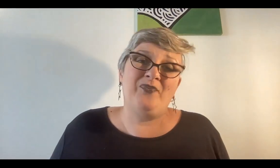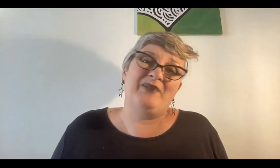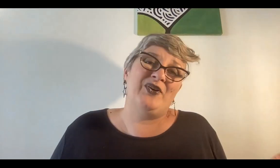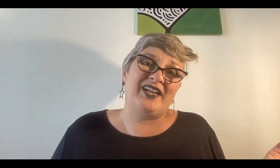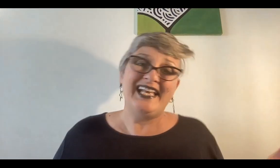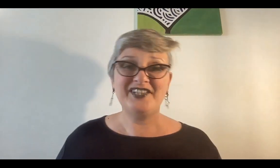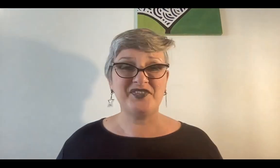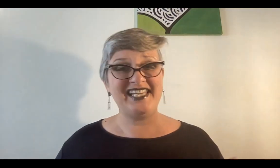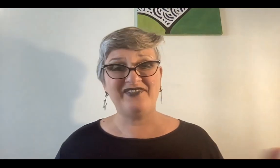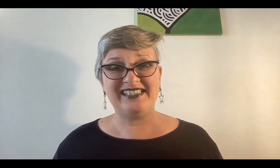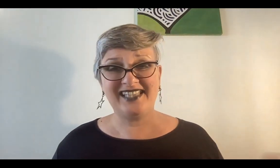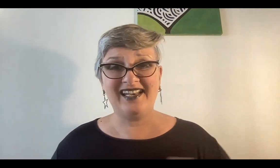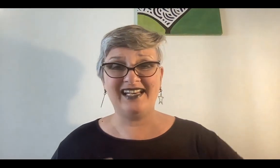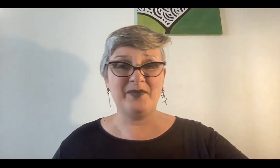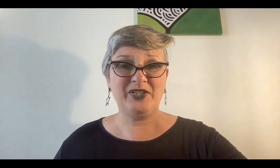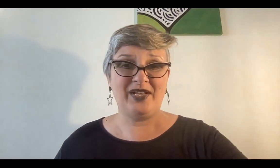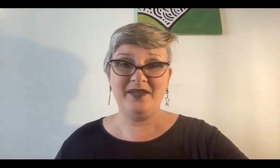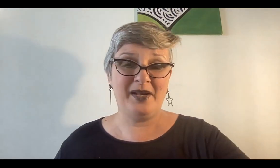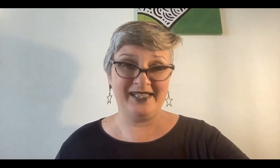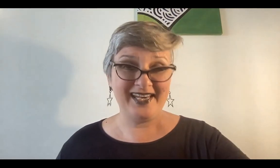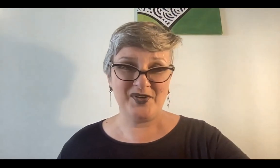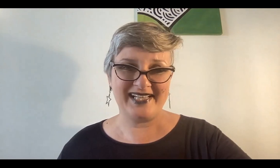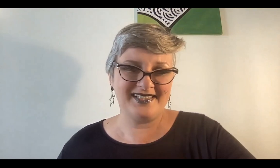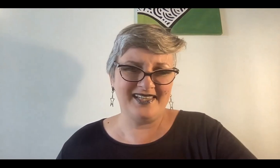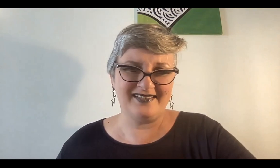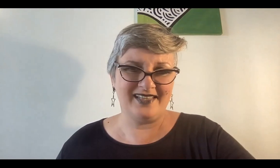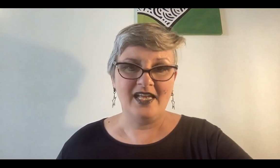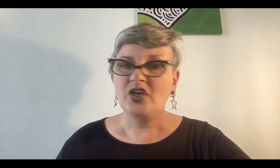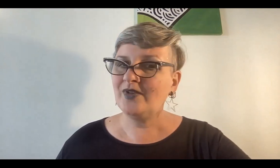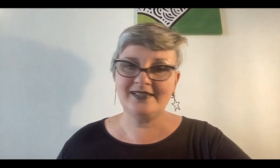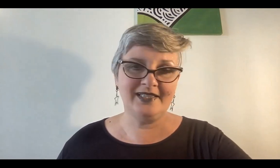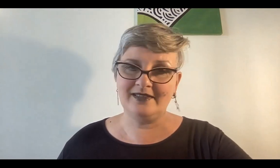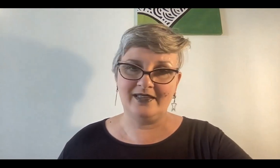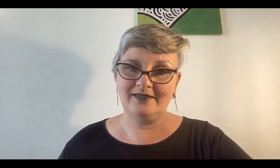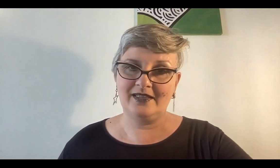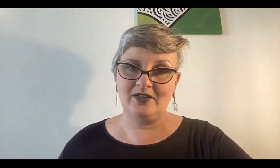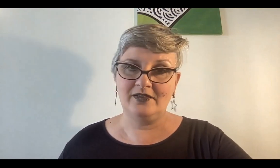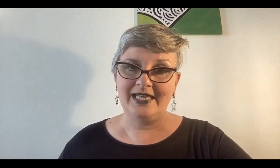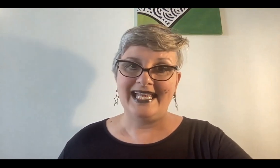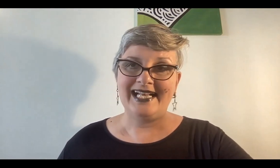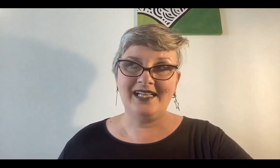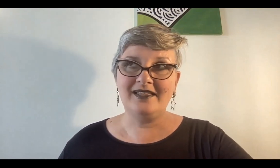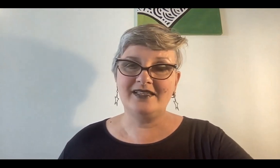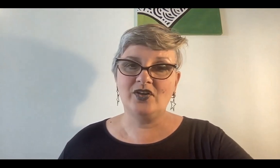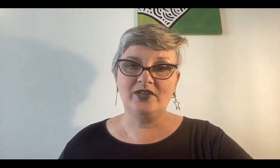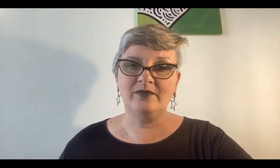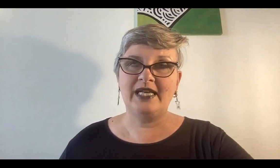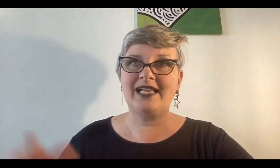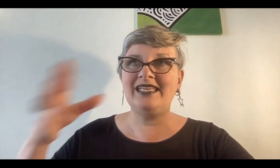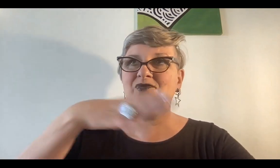mi amor eso sería faltar el respeto al libre abendrío que existe no existe el destino cada decisión que tomas hay